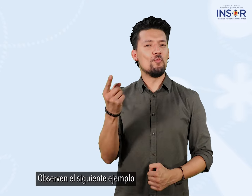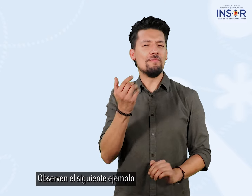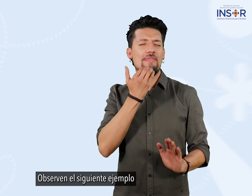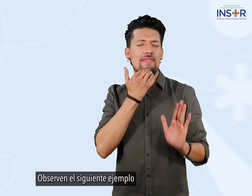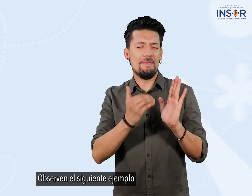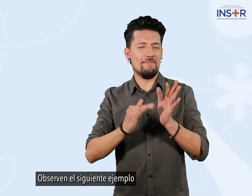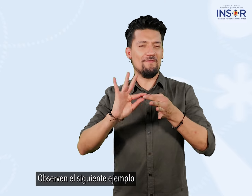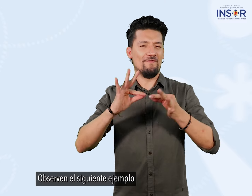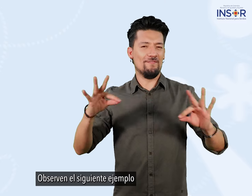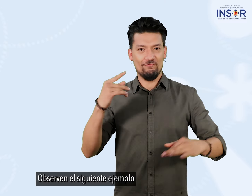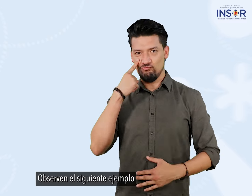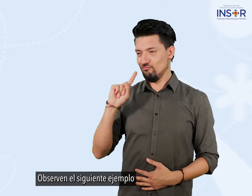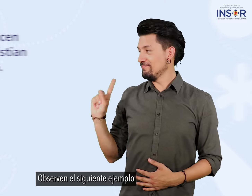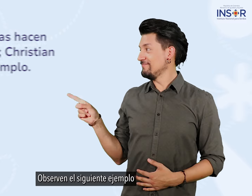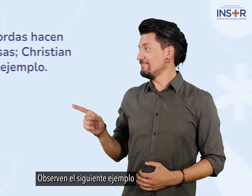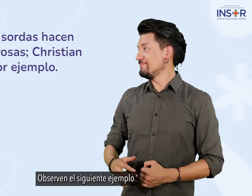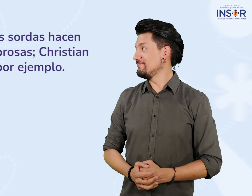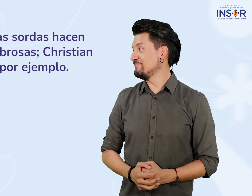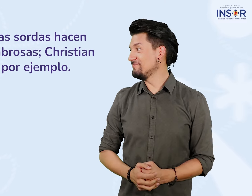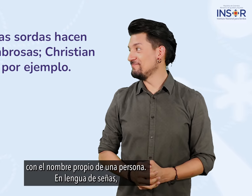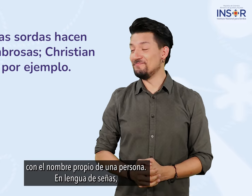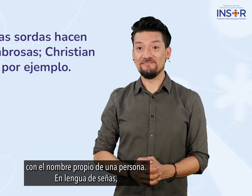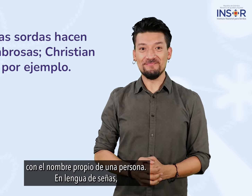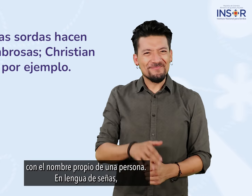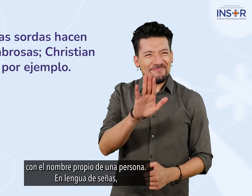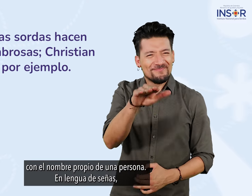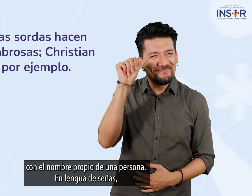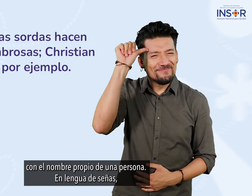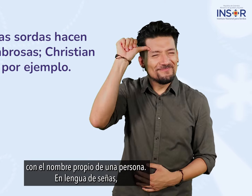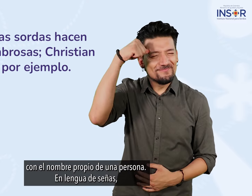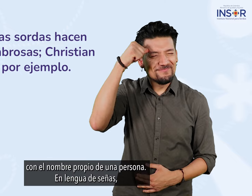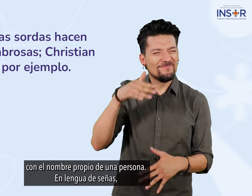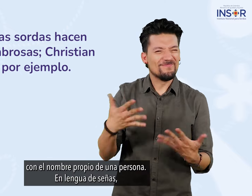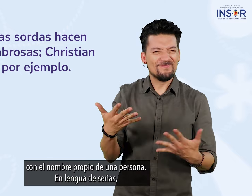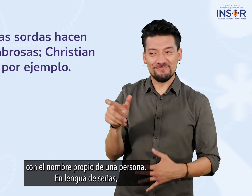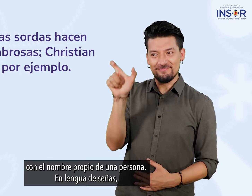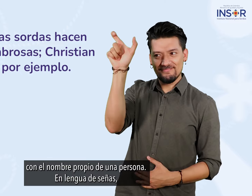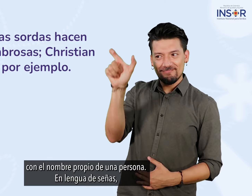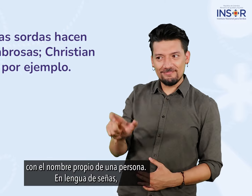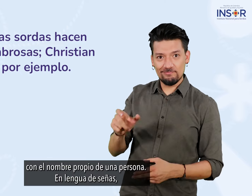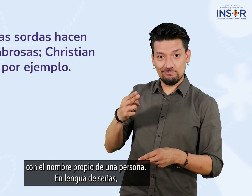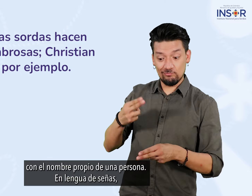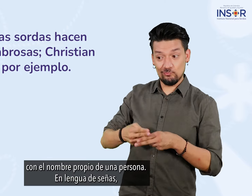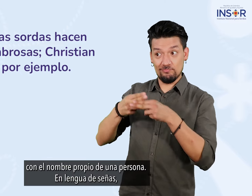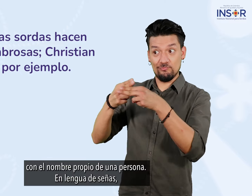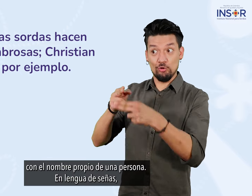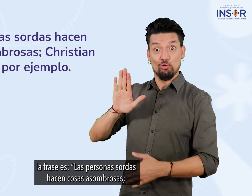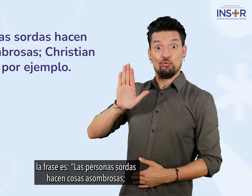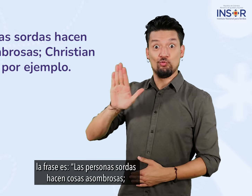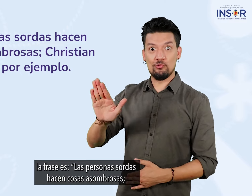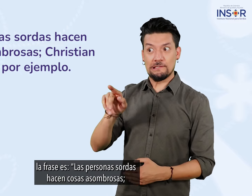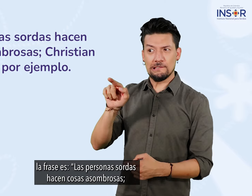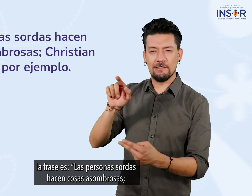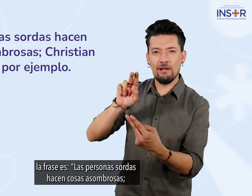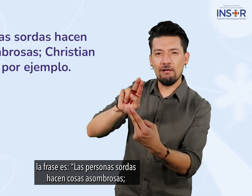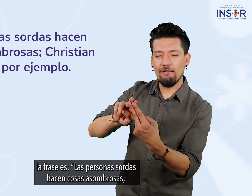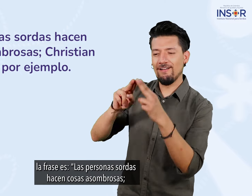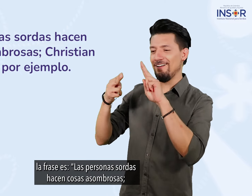observen el siguiente ejemplo con el nombre propio de una persona en lengua de señas la frase es las